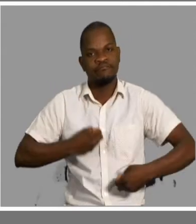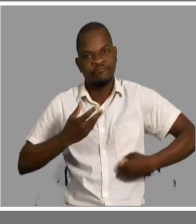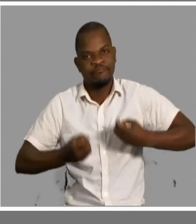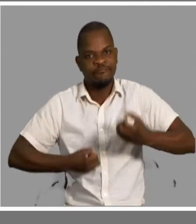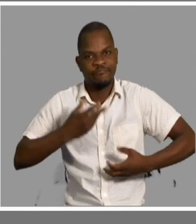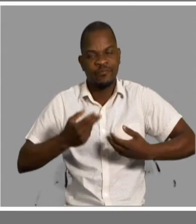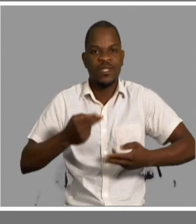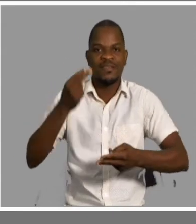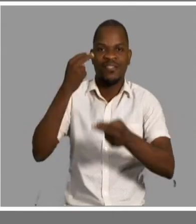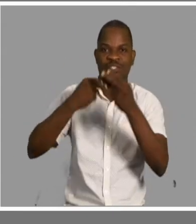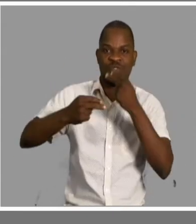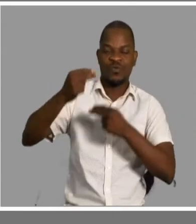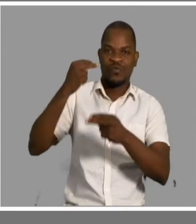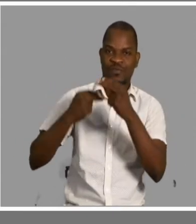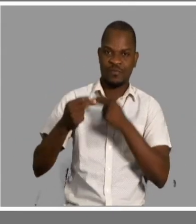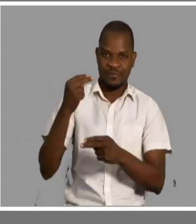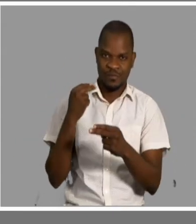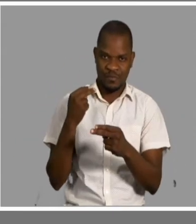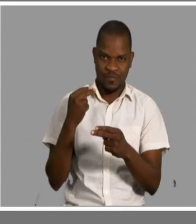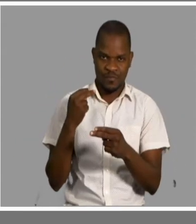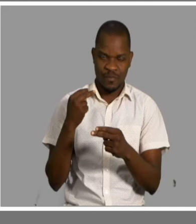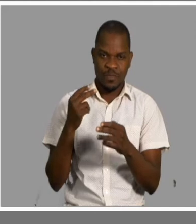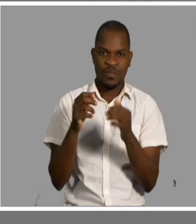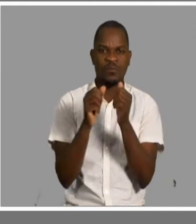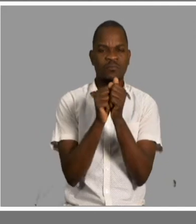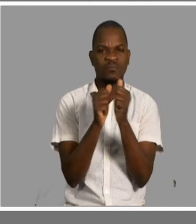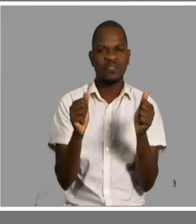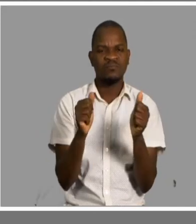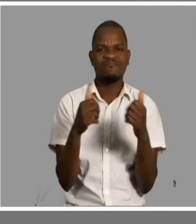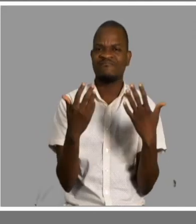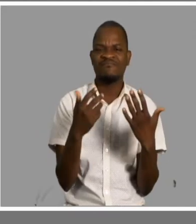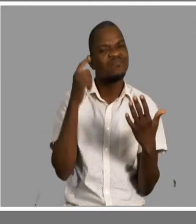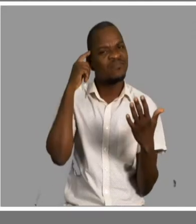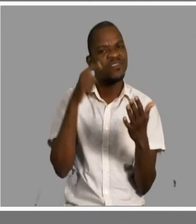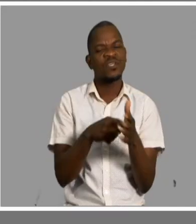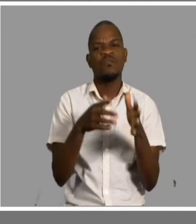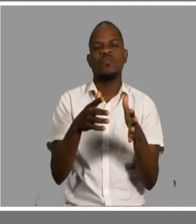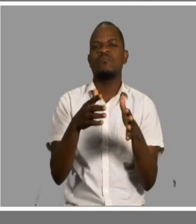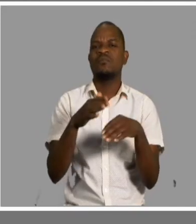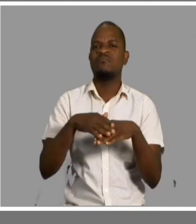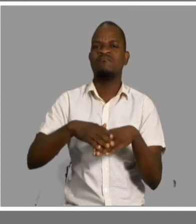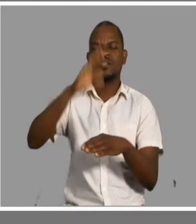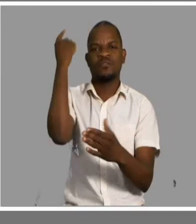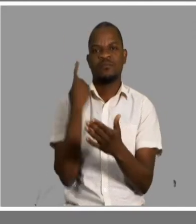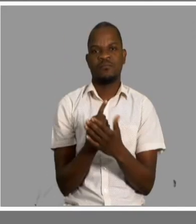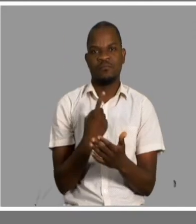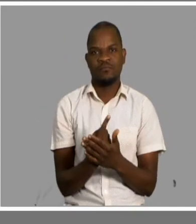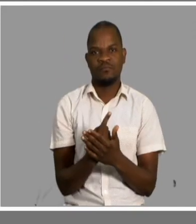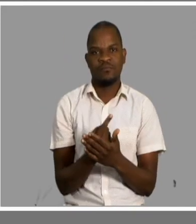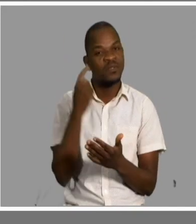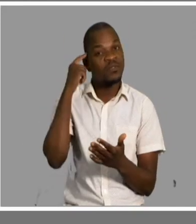que é uma forma muito, acho que inteligente, divertida, de passarmos o